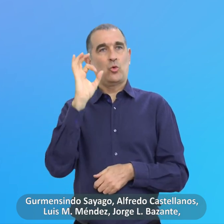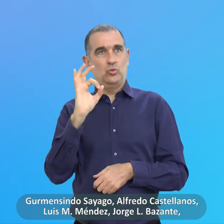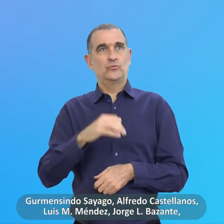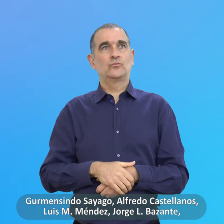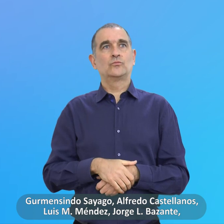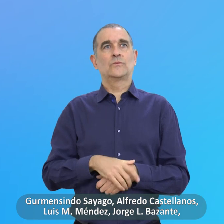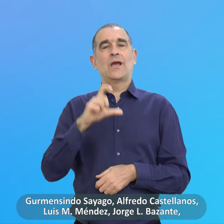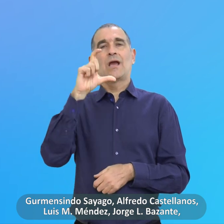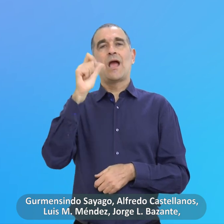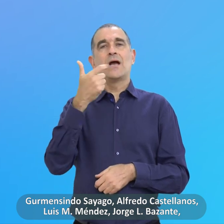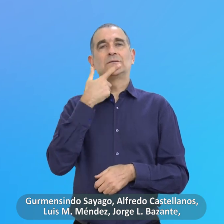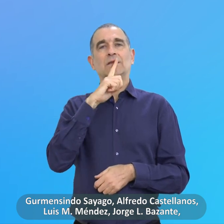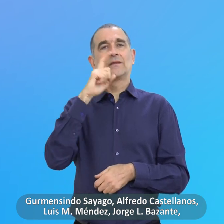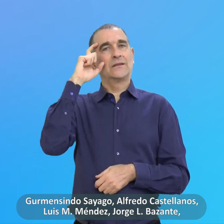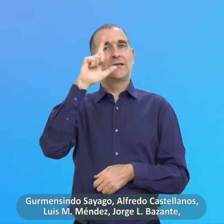Presidente Sayago